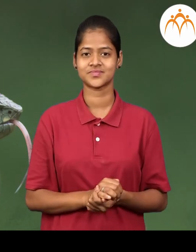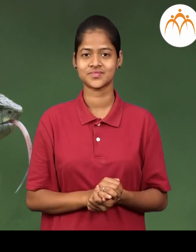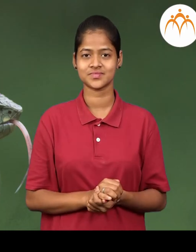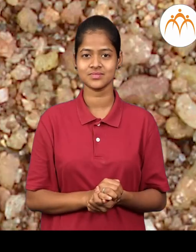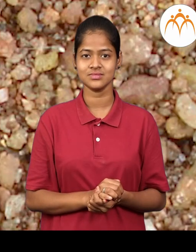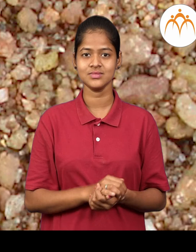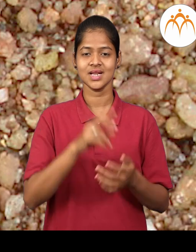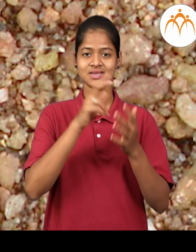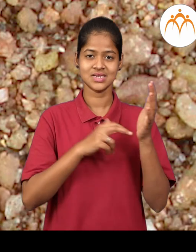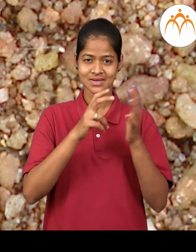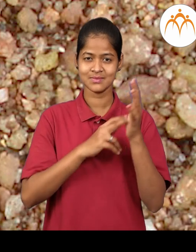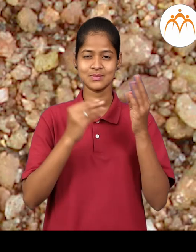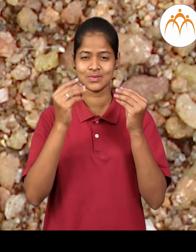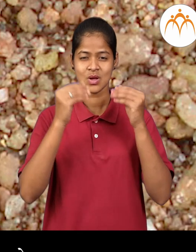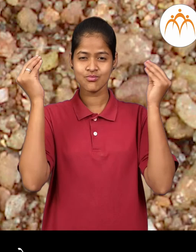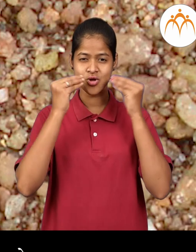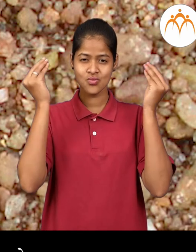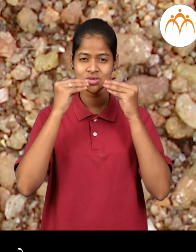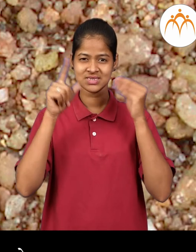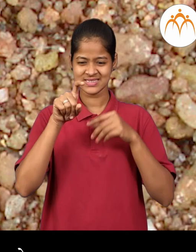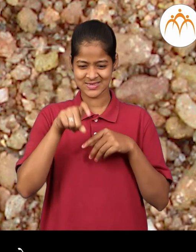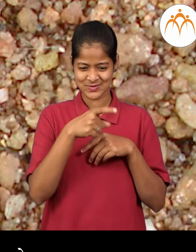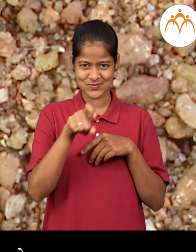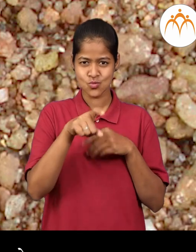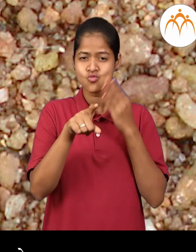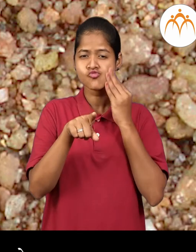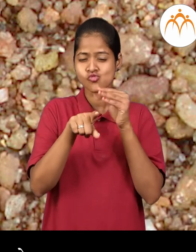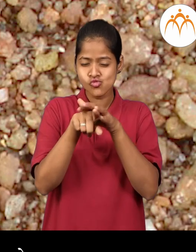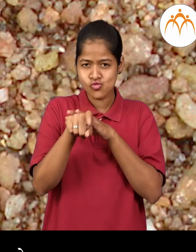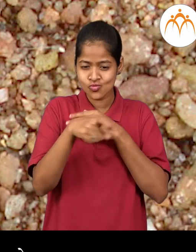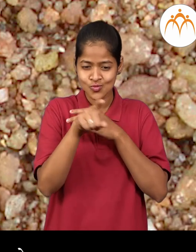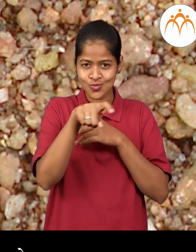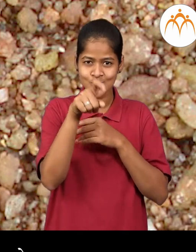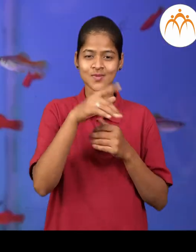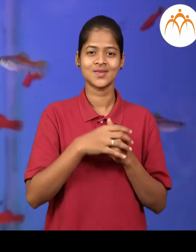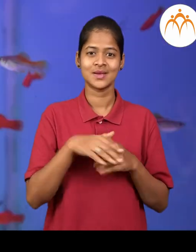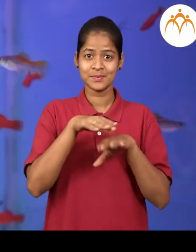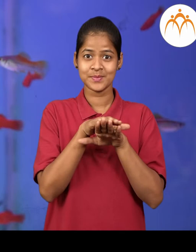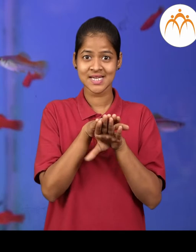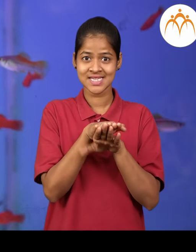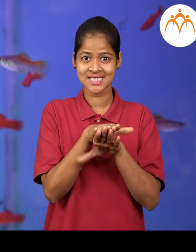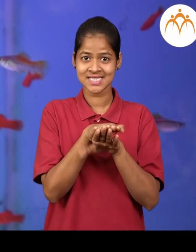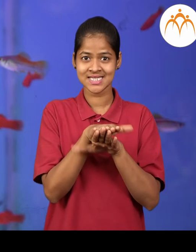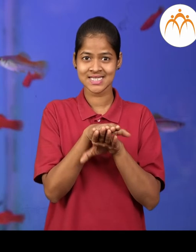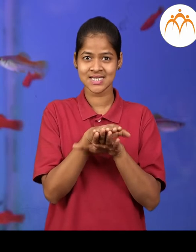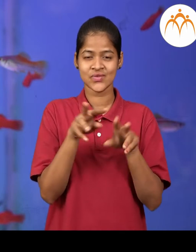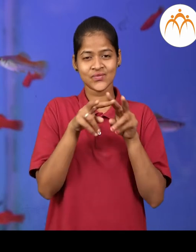गांडूल गांडूल वलवल करते मासा